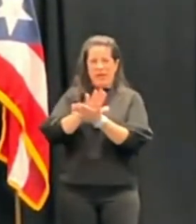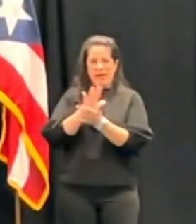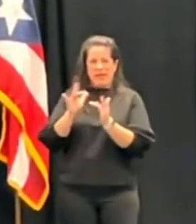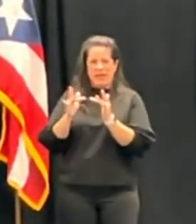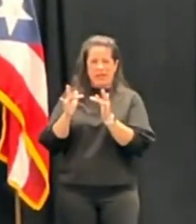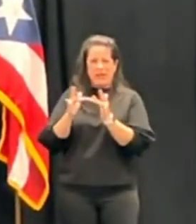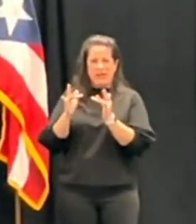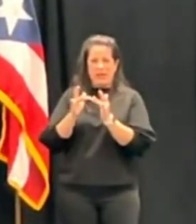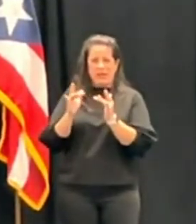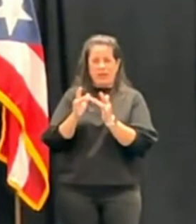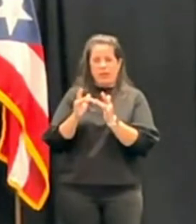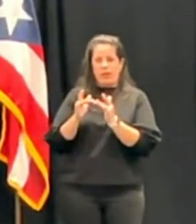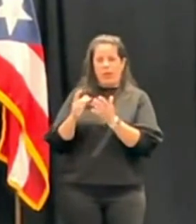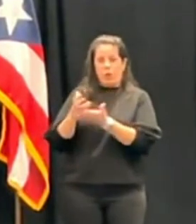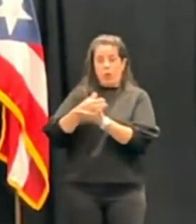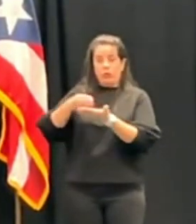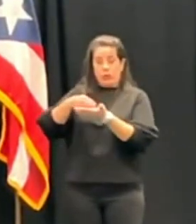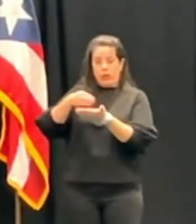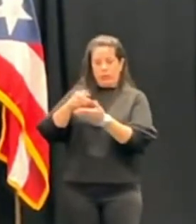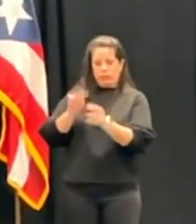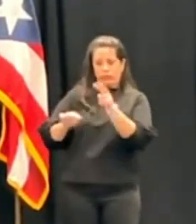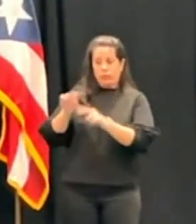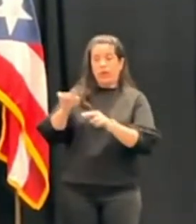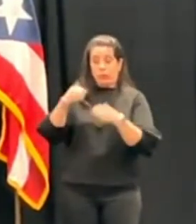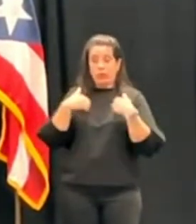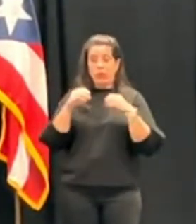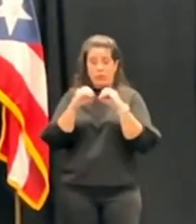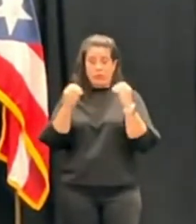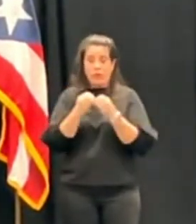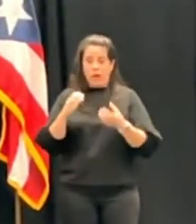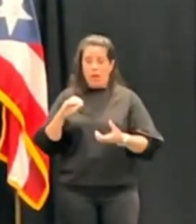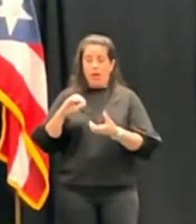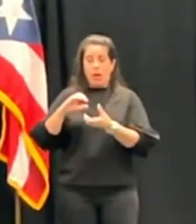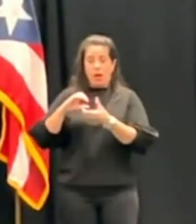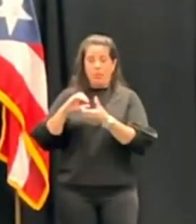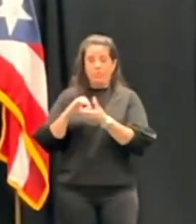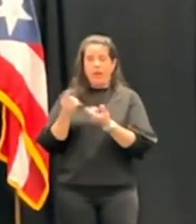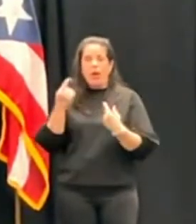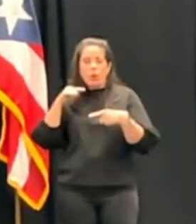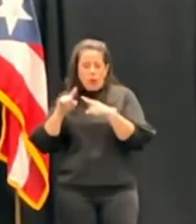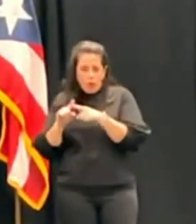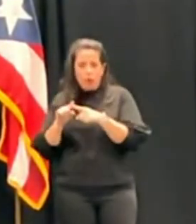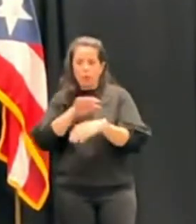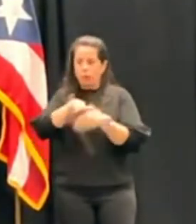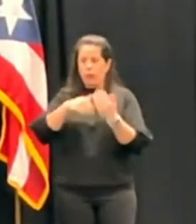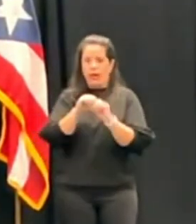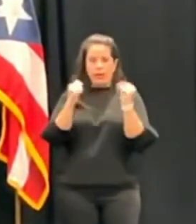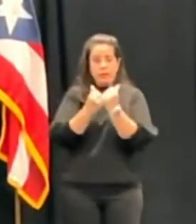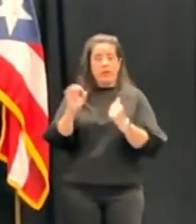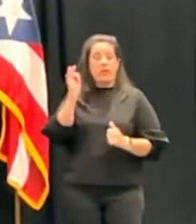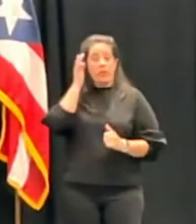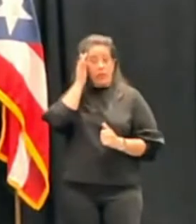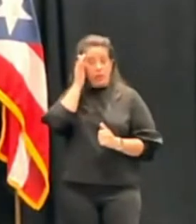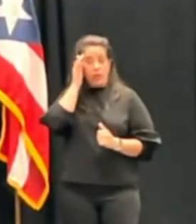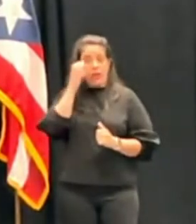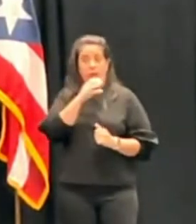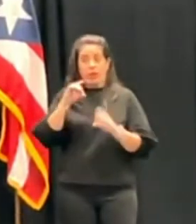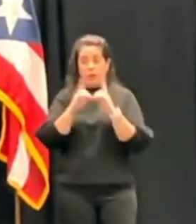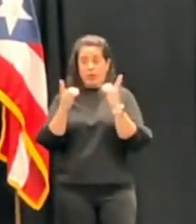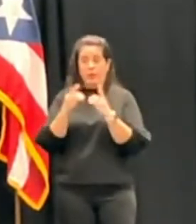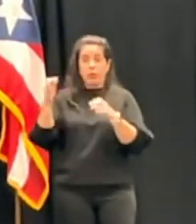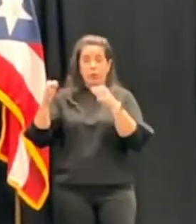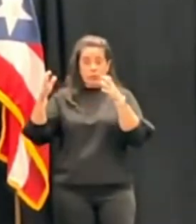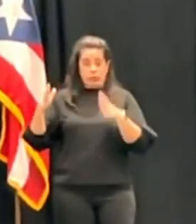Contralor, la oficina tiene básicamente acuerdos colaborativos con todas las agencias federales, con el Departamento de